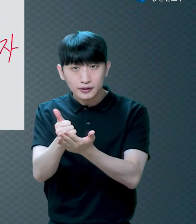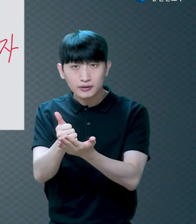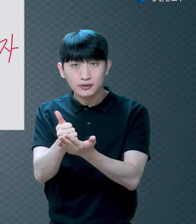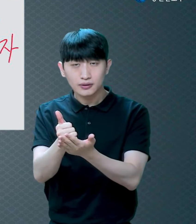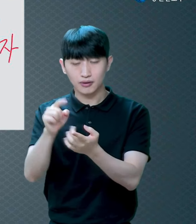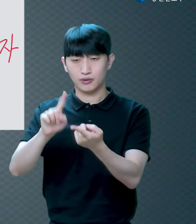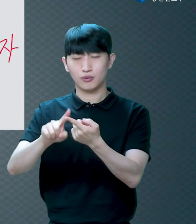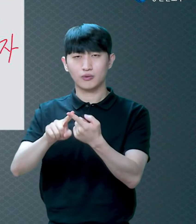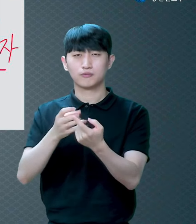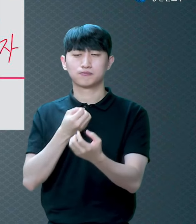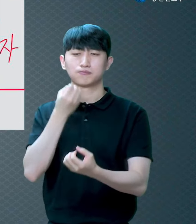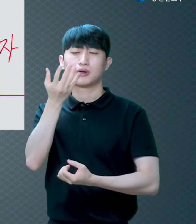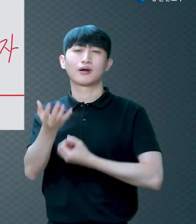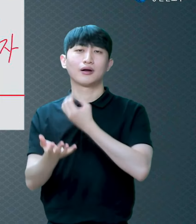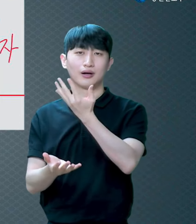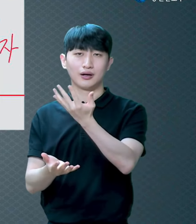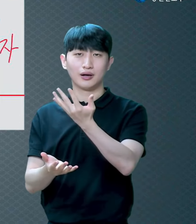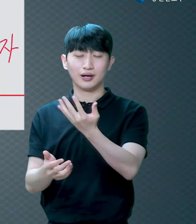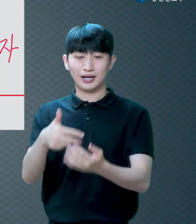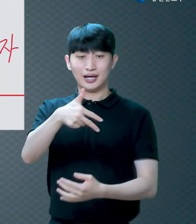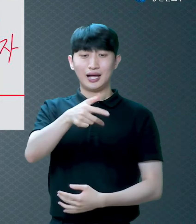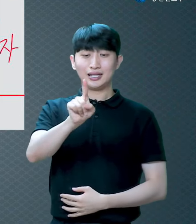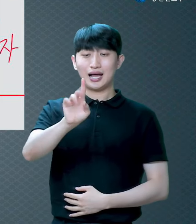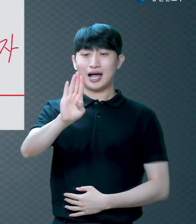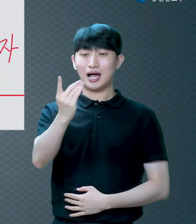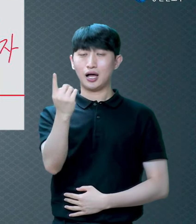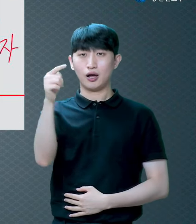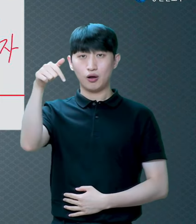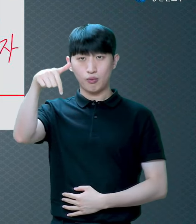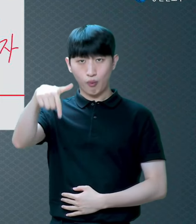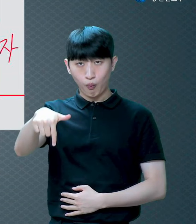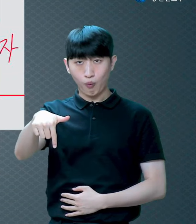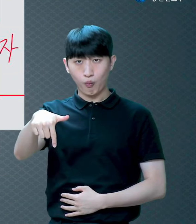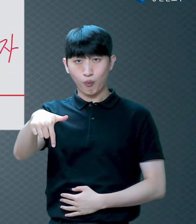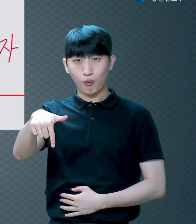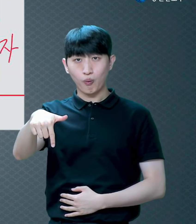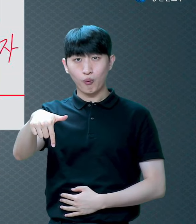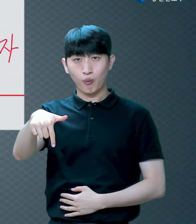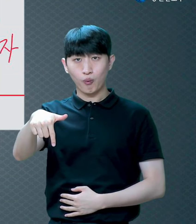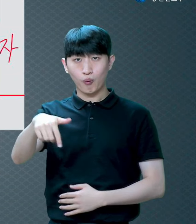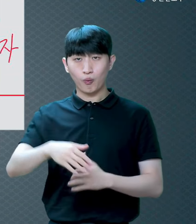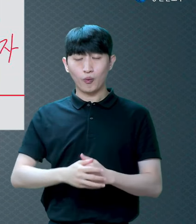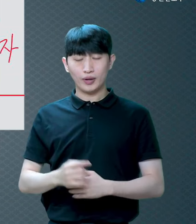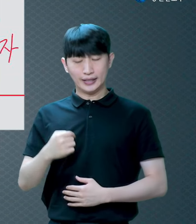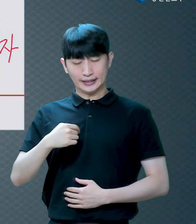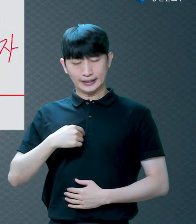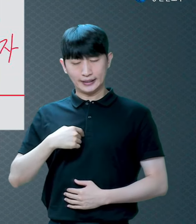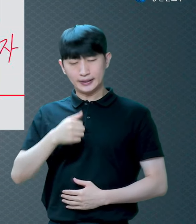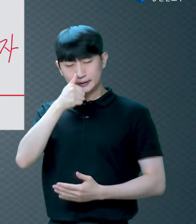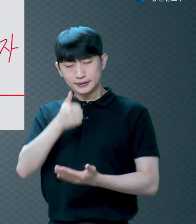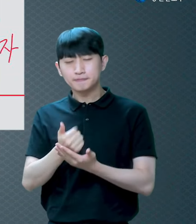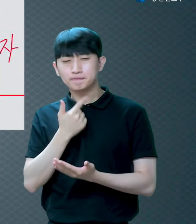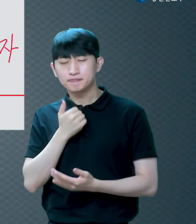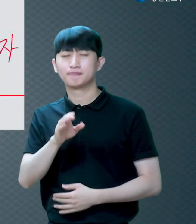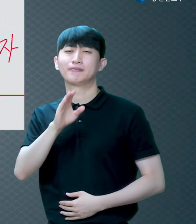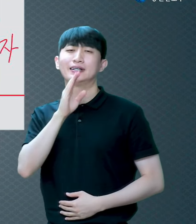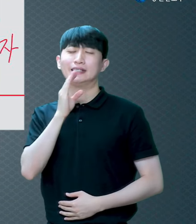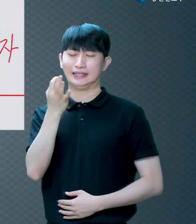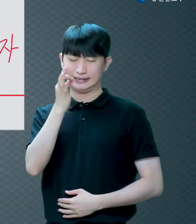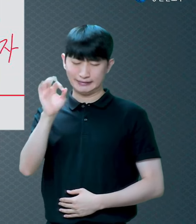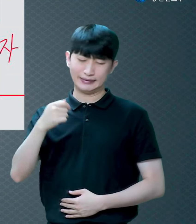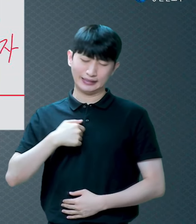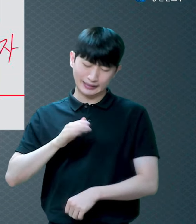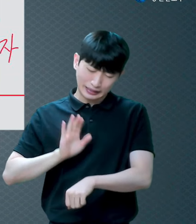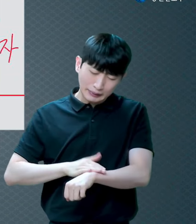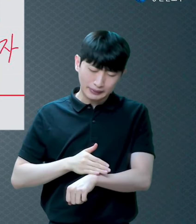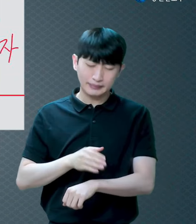자복이라고 하는 것은 스스로 자신의 죄를 인정하고 하나님 앞에